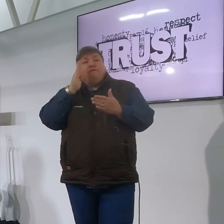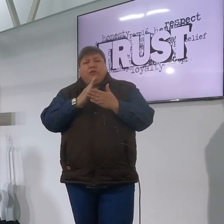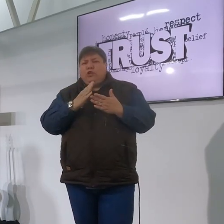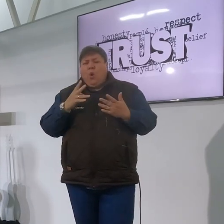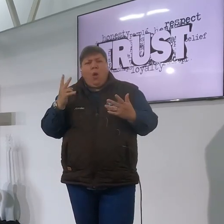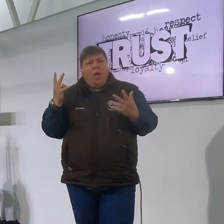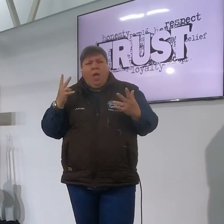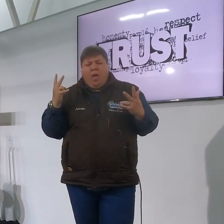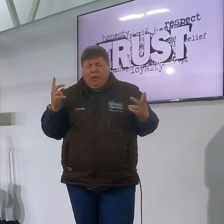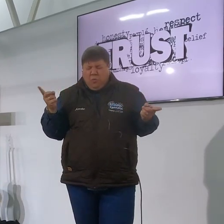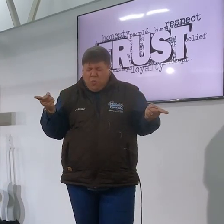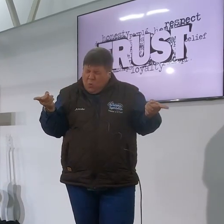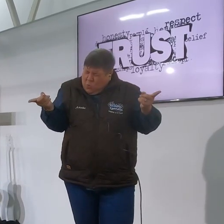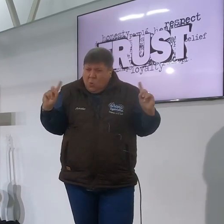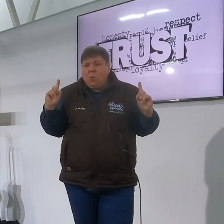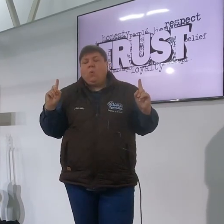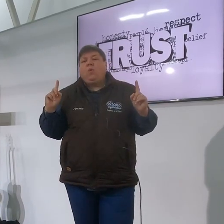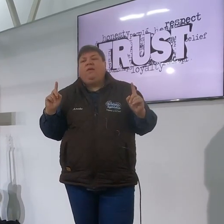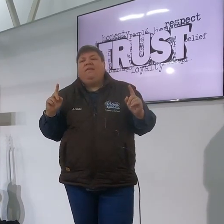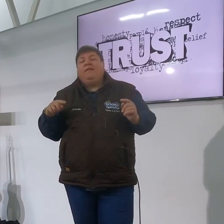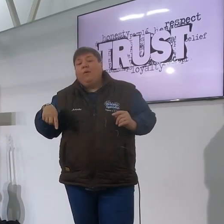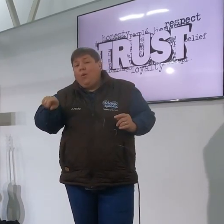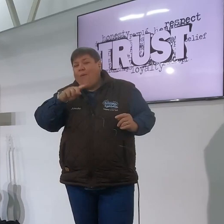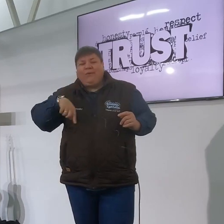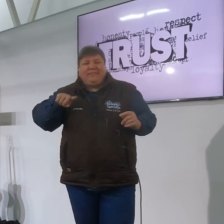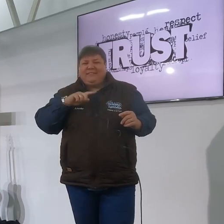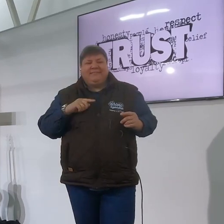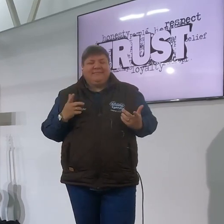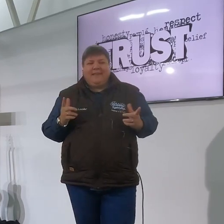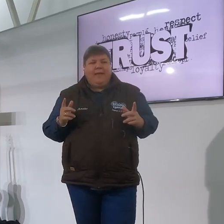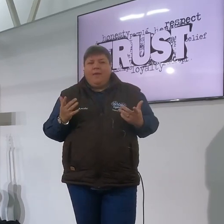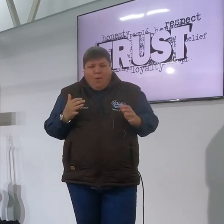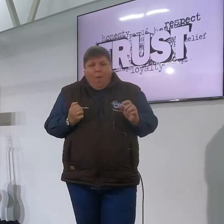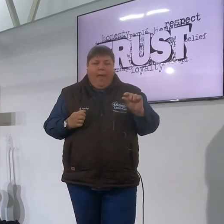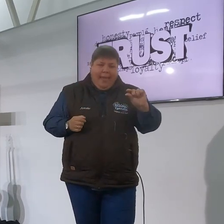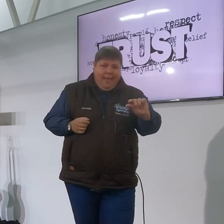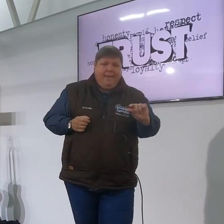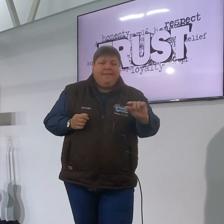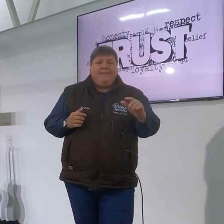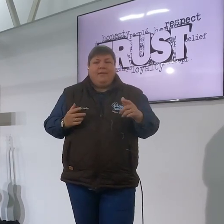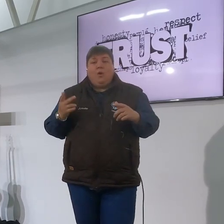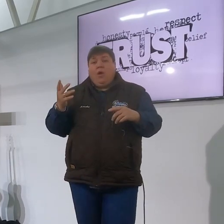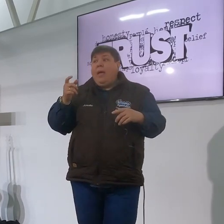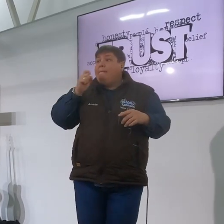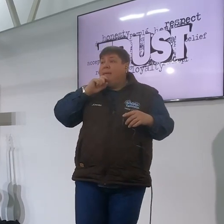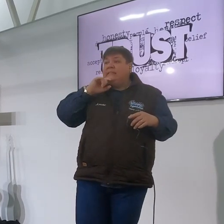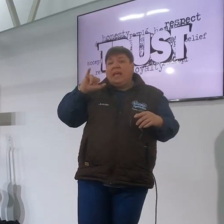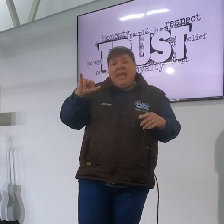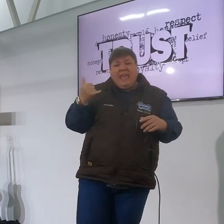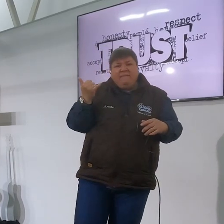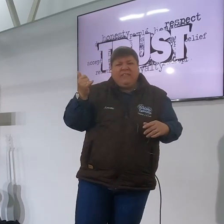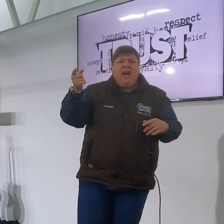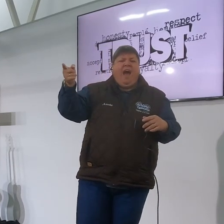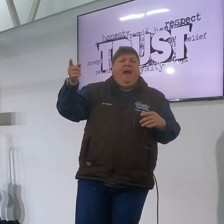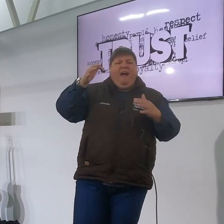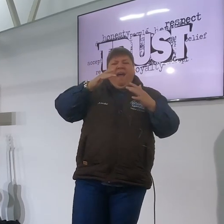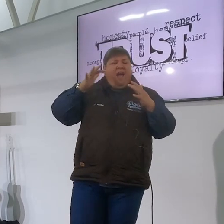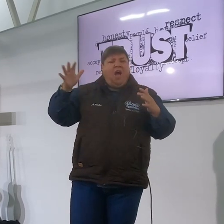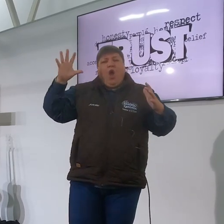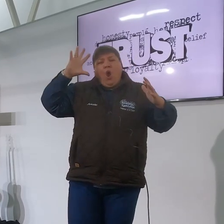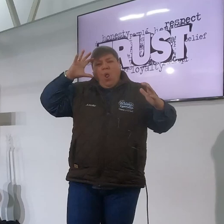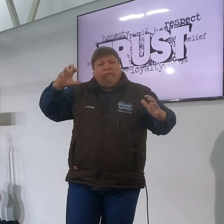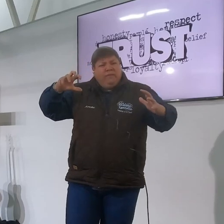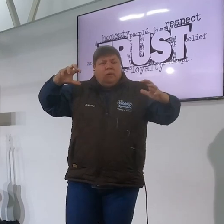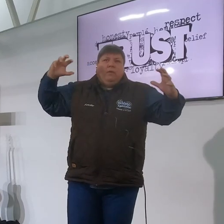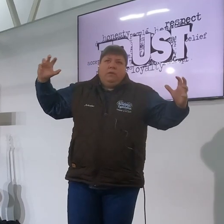Heere en hierdie stories is opgeskryf dat ek en Jere het vandag kan lees dat ek en Jere kan weet nog meer as Hefta nog meer as Joshua in die